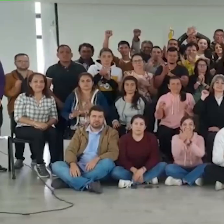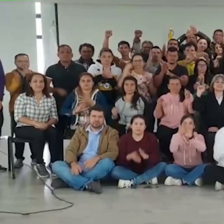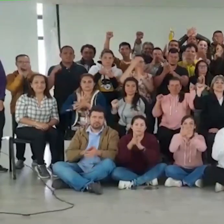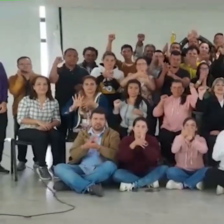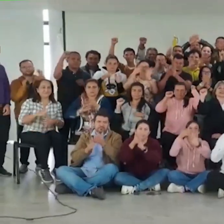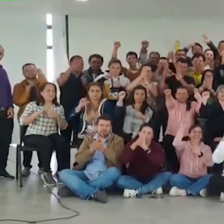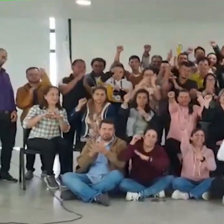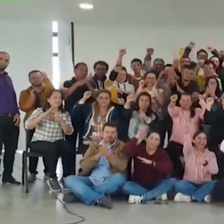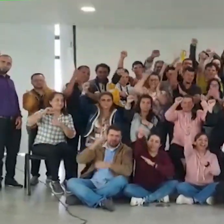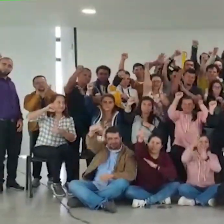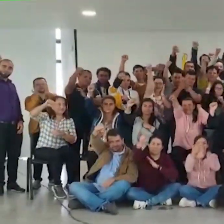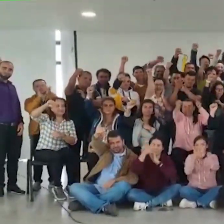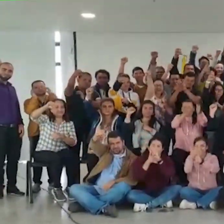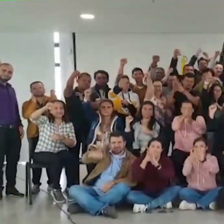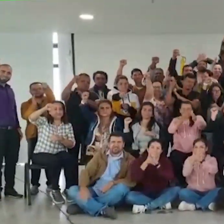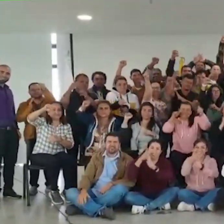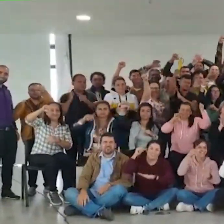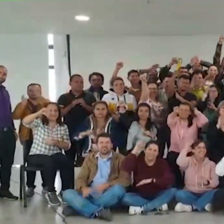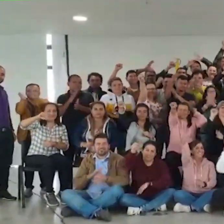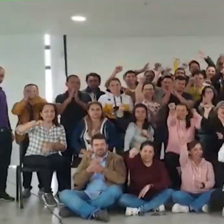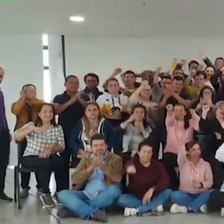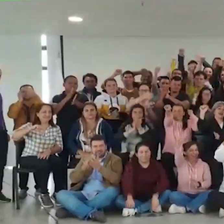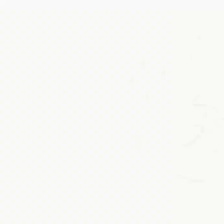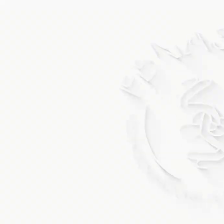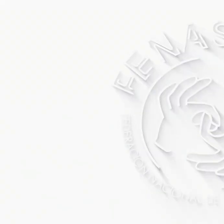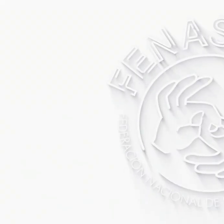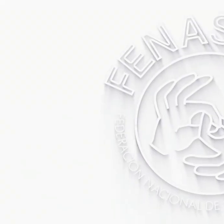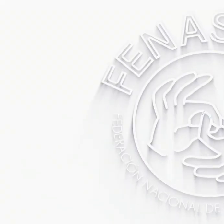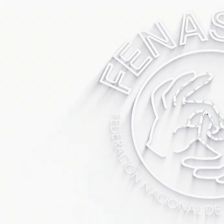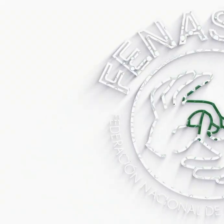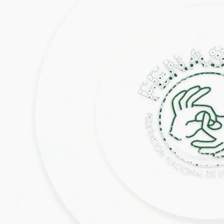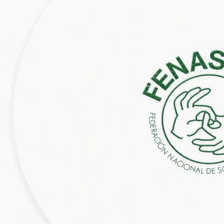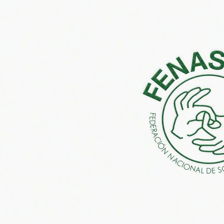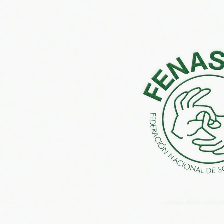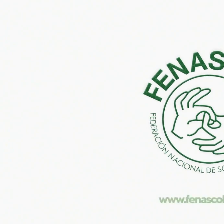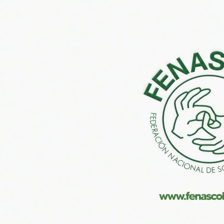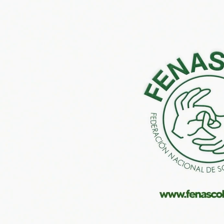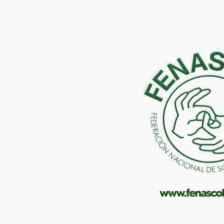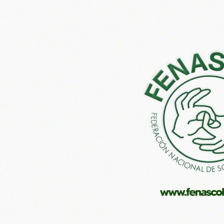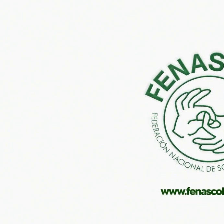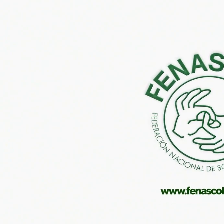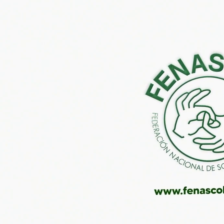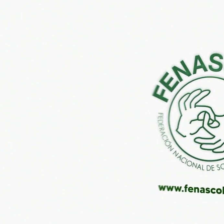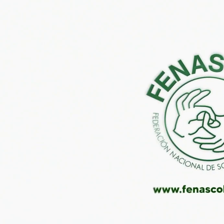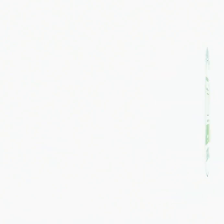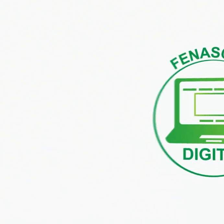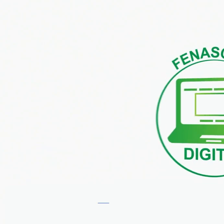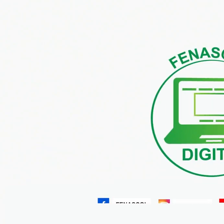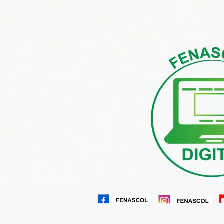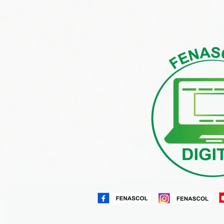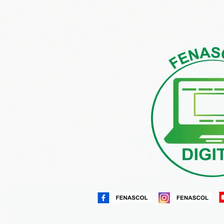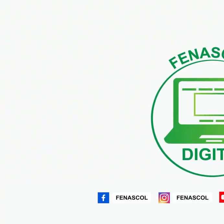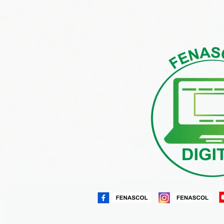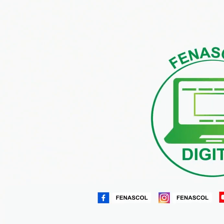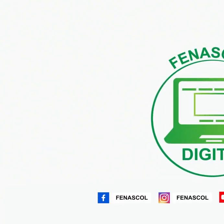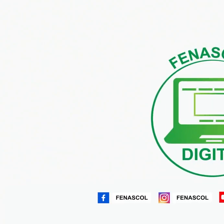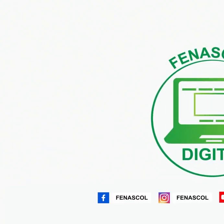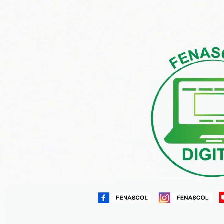El poder de la lengua de señas ¡Gracias! ¡Gracias! ¡Gracias! ¡Gracias! ¡Gracias!